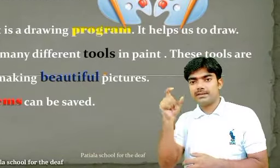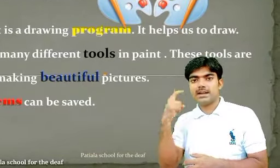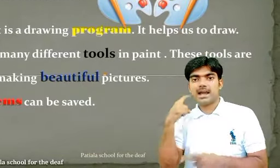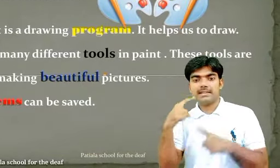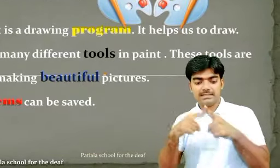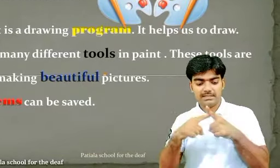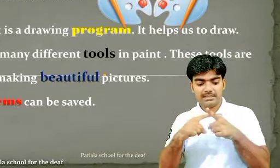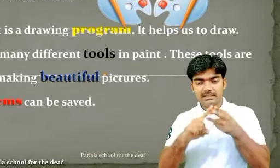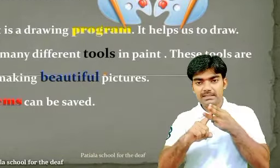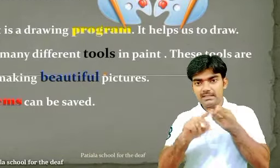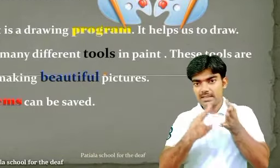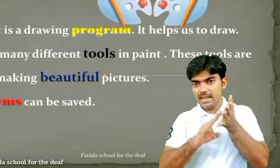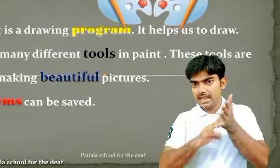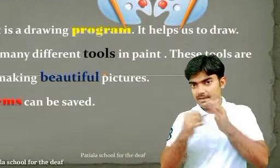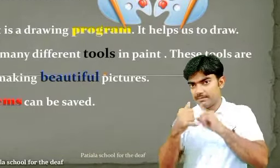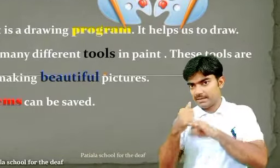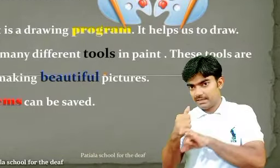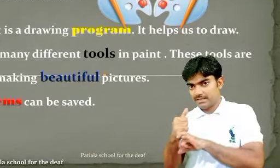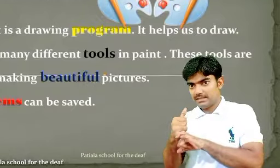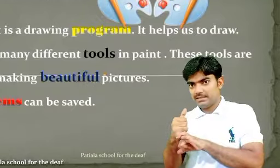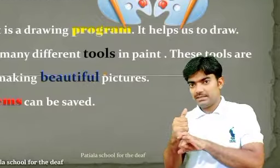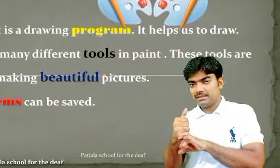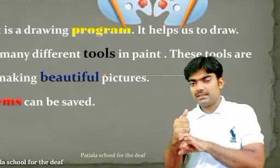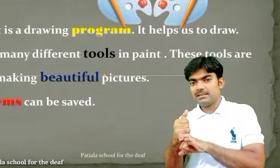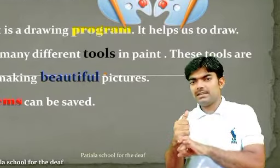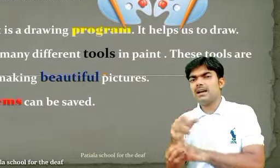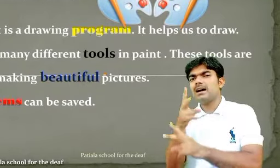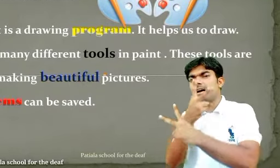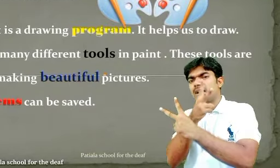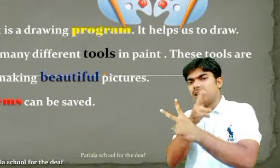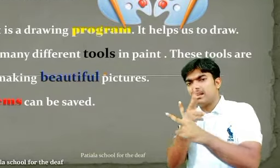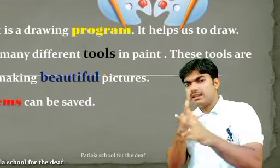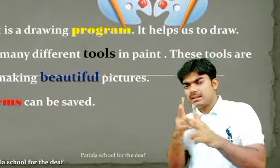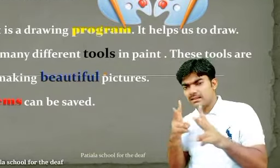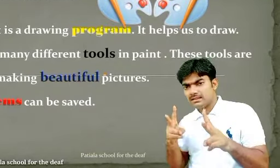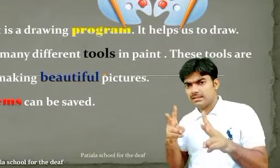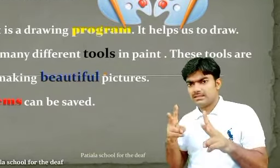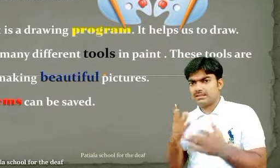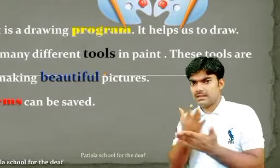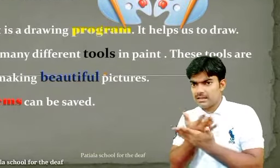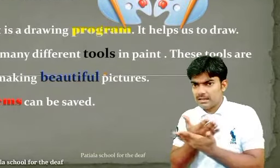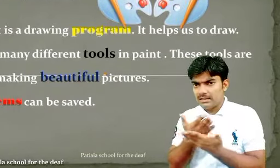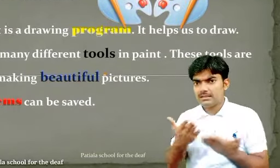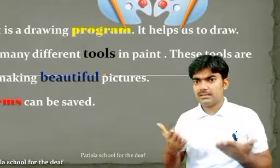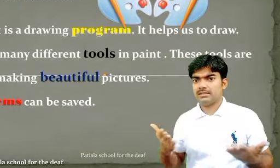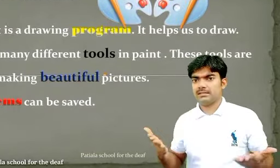एक आकर सक एबम सुन्दर पैंटिंग बनाने में हमारी मदद करते हैं